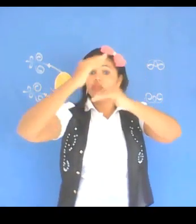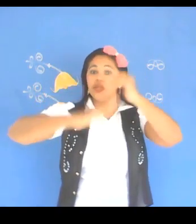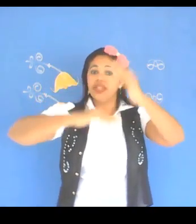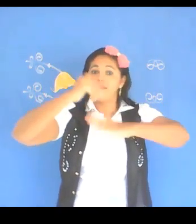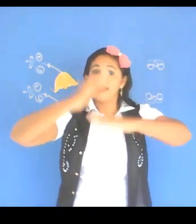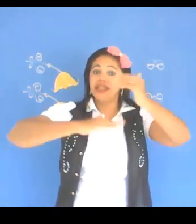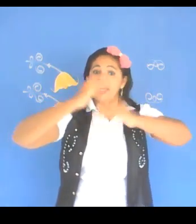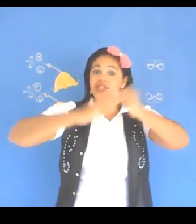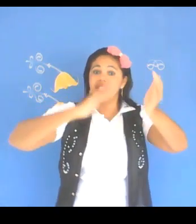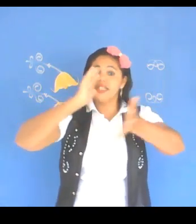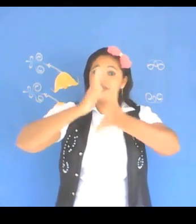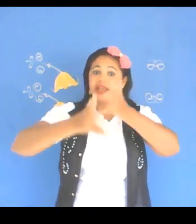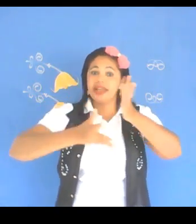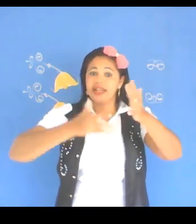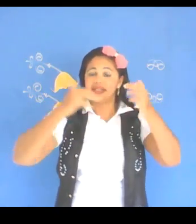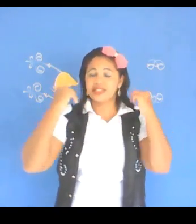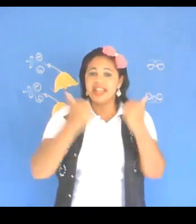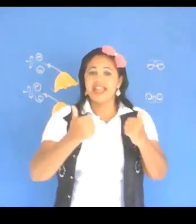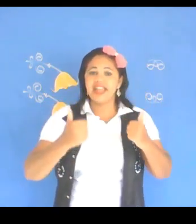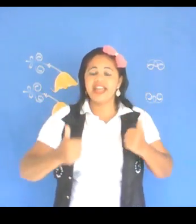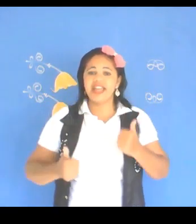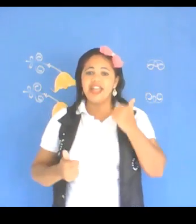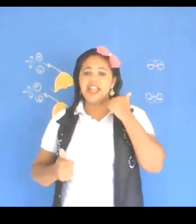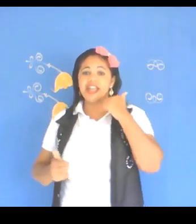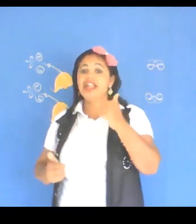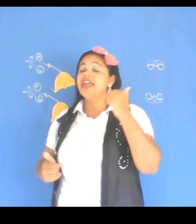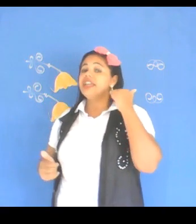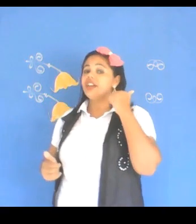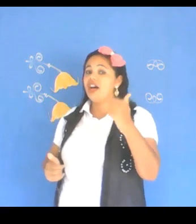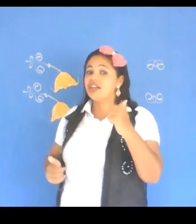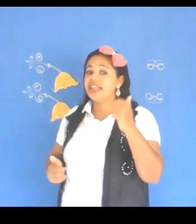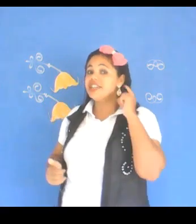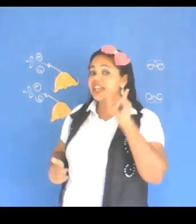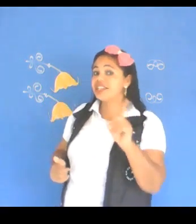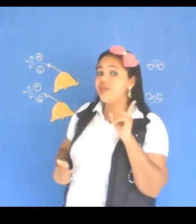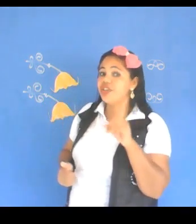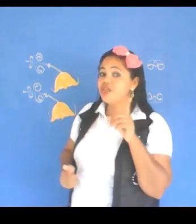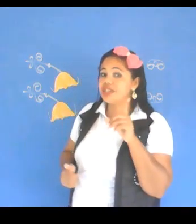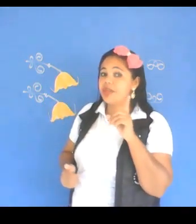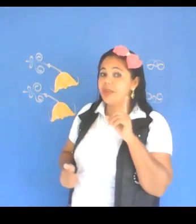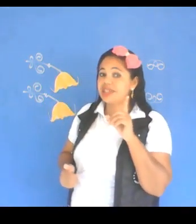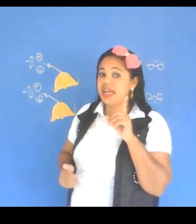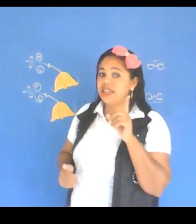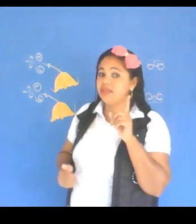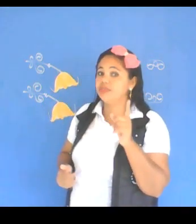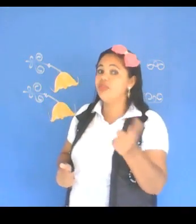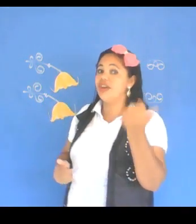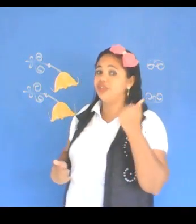ter habilidades em Libras. Êêêê! E, ó, quem esqueceu o vídeo a semana passada, por favor,